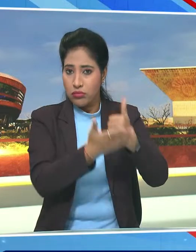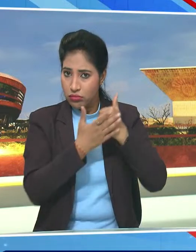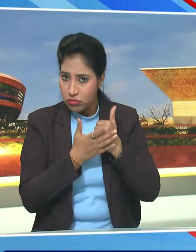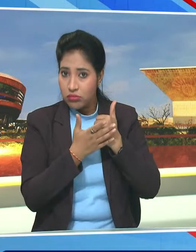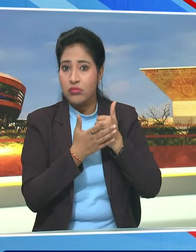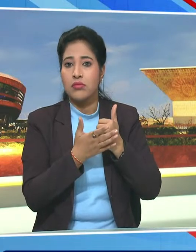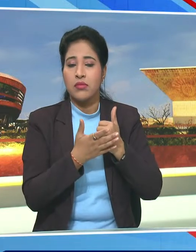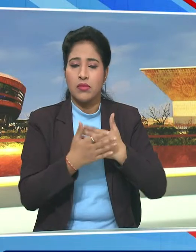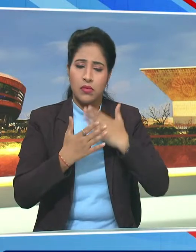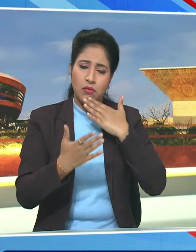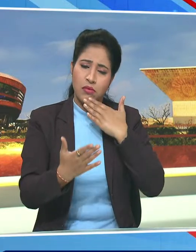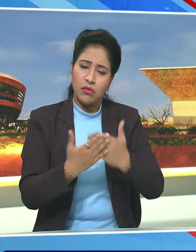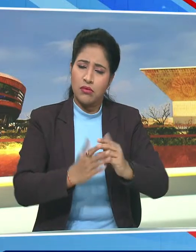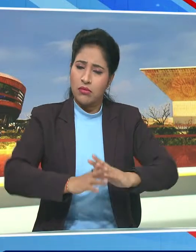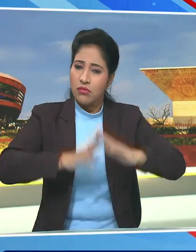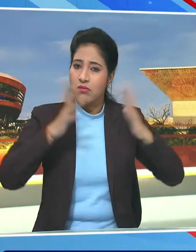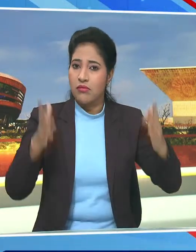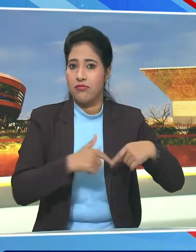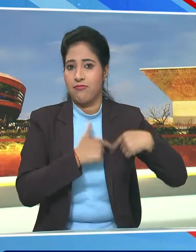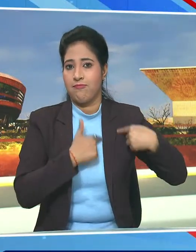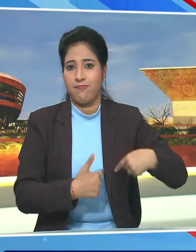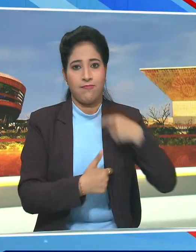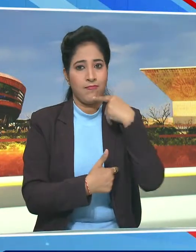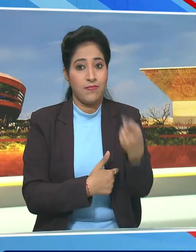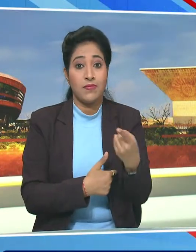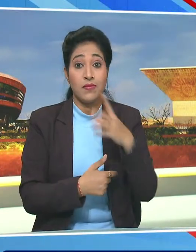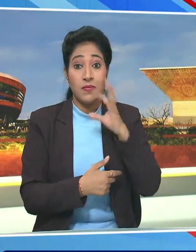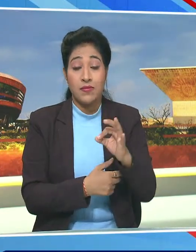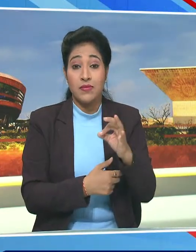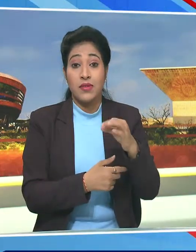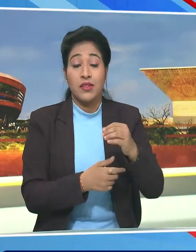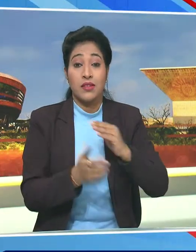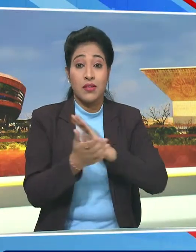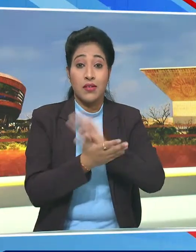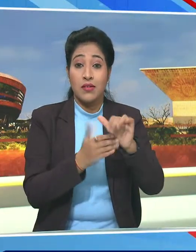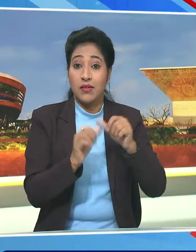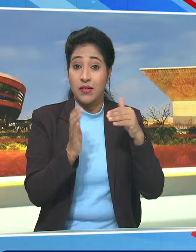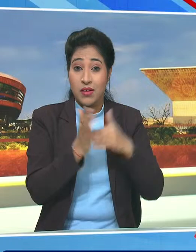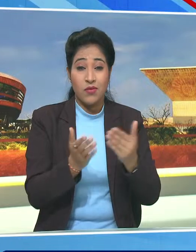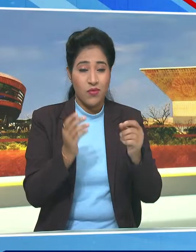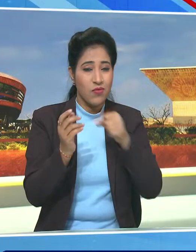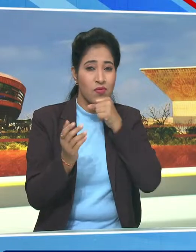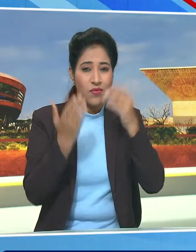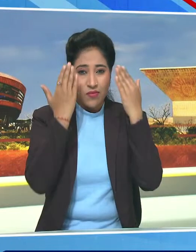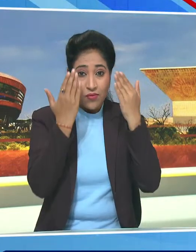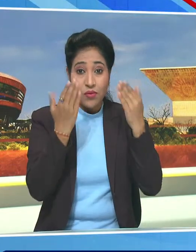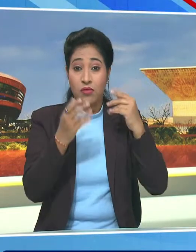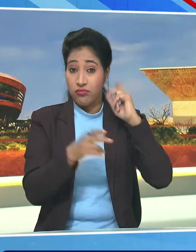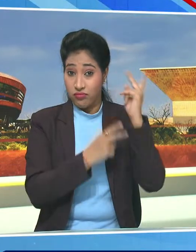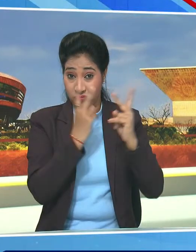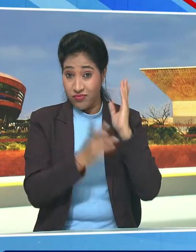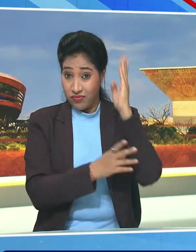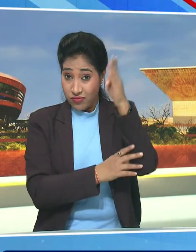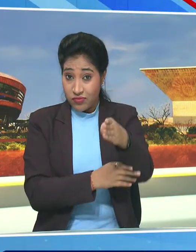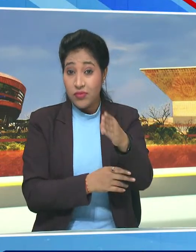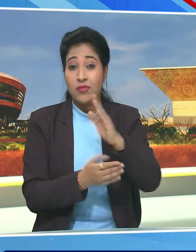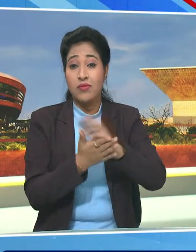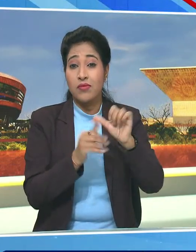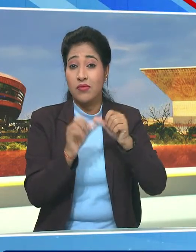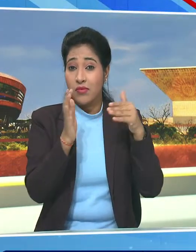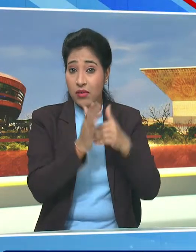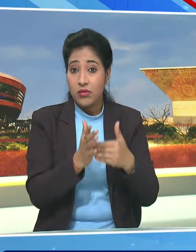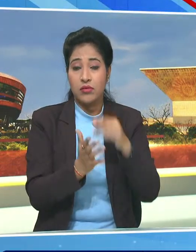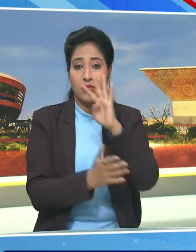कि तहे दिल से सरहना करता है इस यात्रा में भारतिय महिला तीर्थ यात्रियों की संख्या लगबग